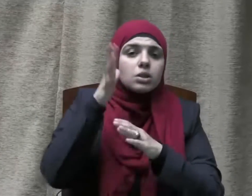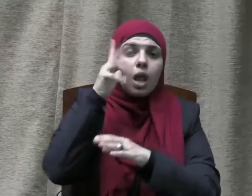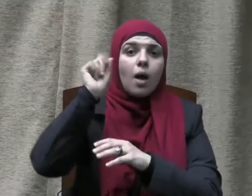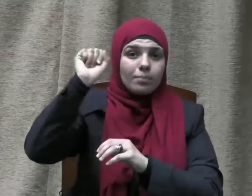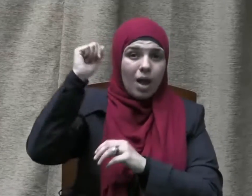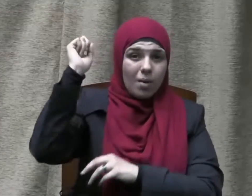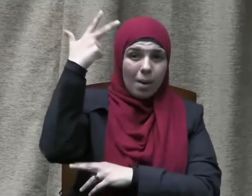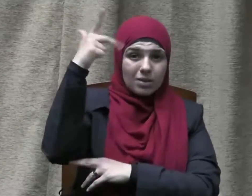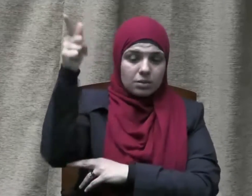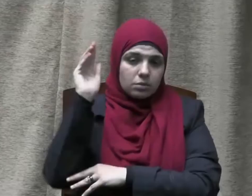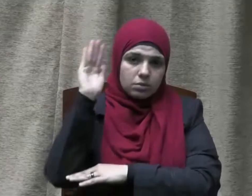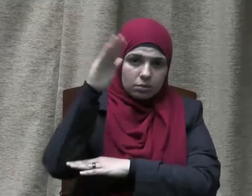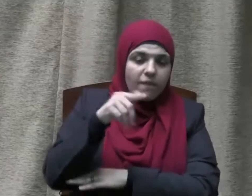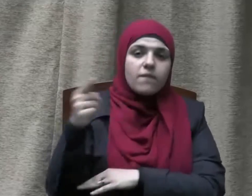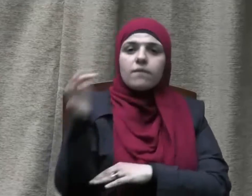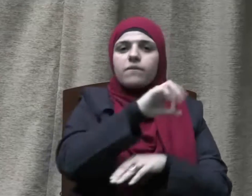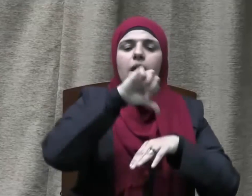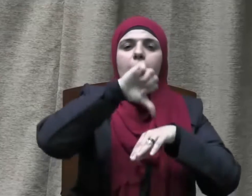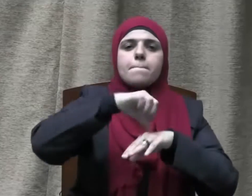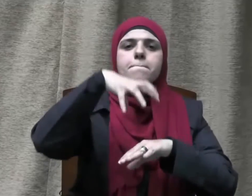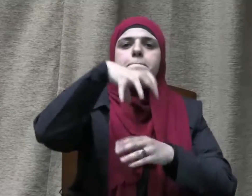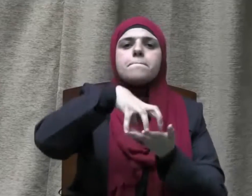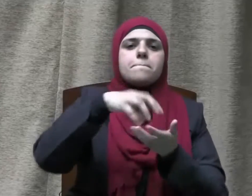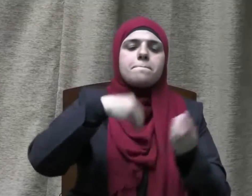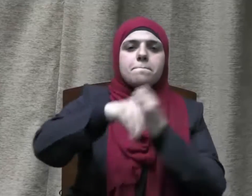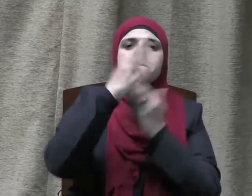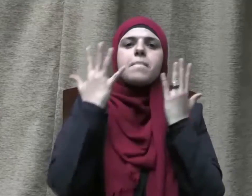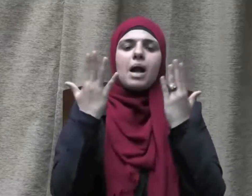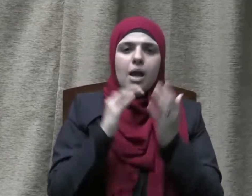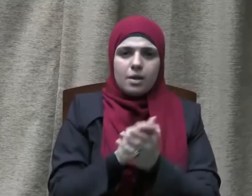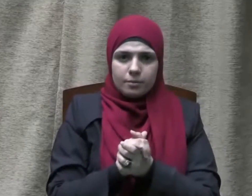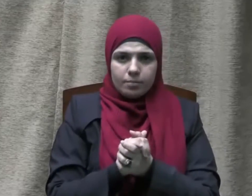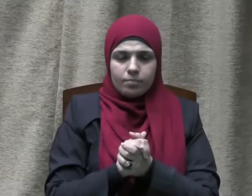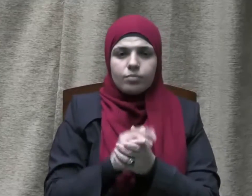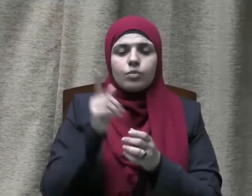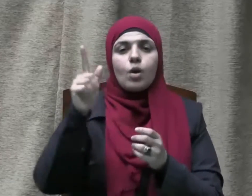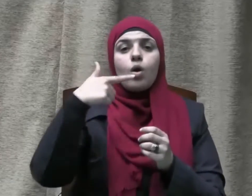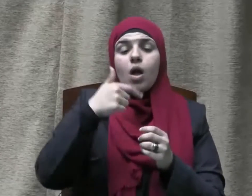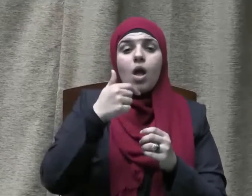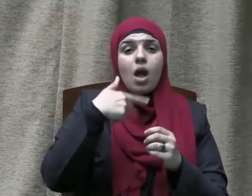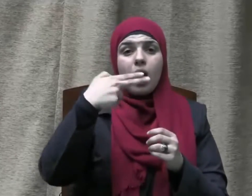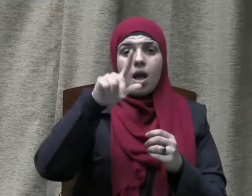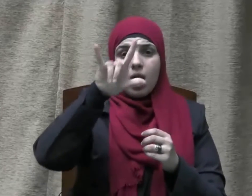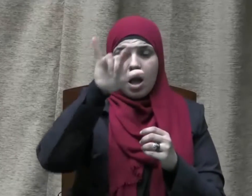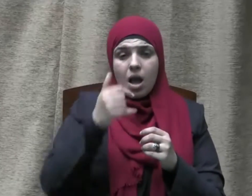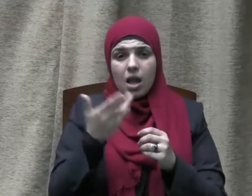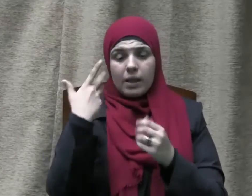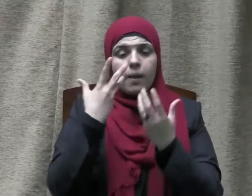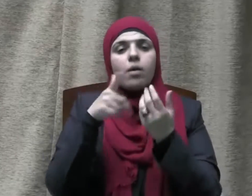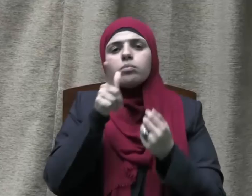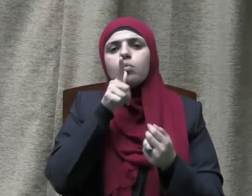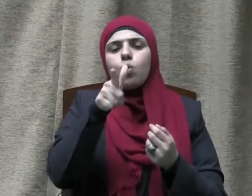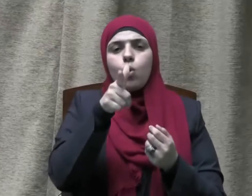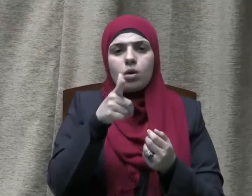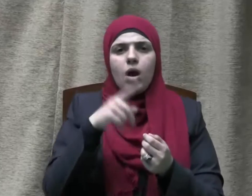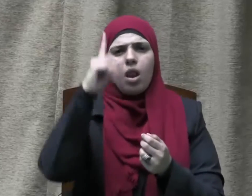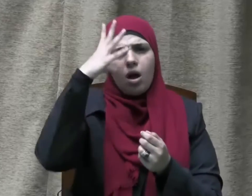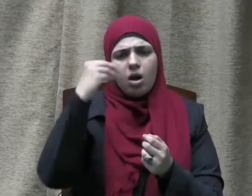إلى البيت الحرام فعن ابن عمر رضي الله عنهما قال بينما الناس